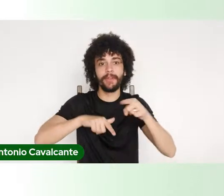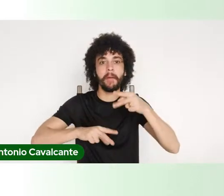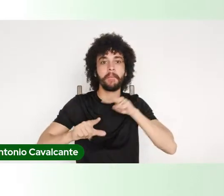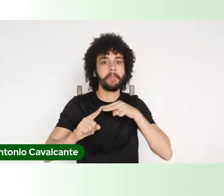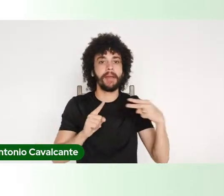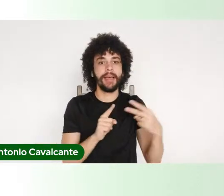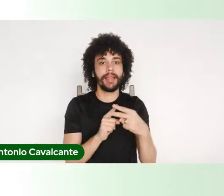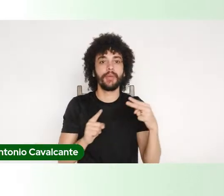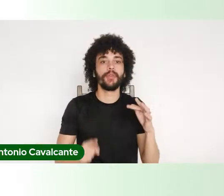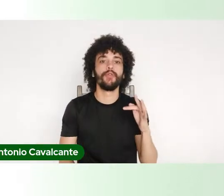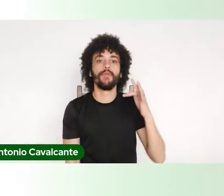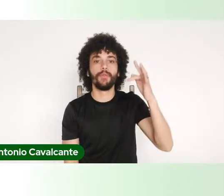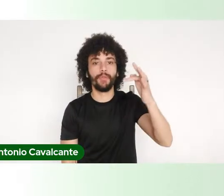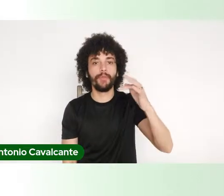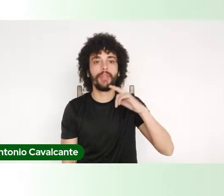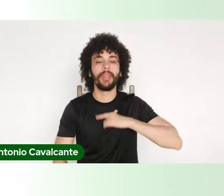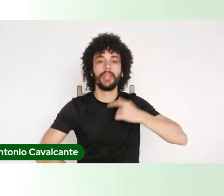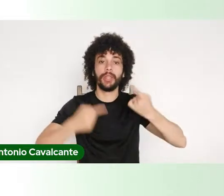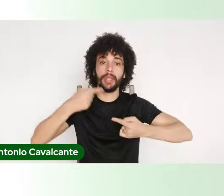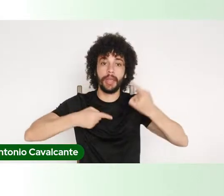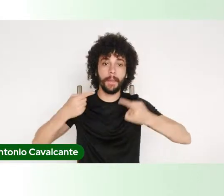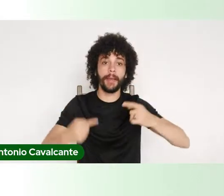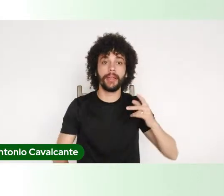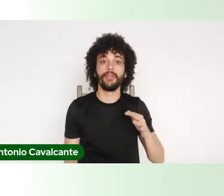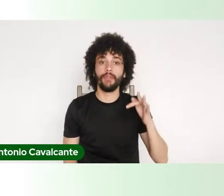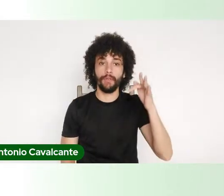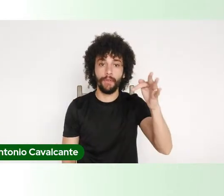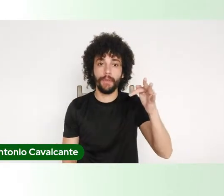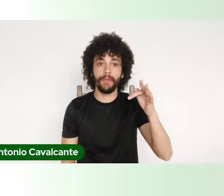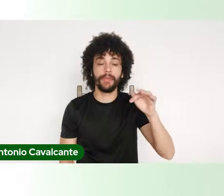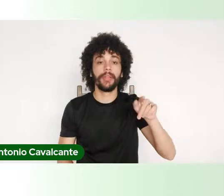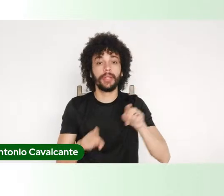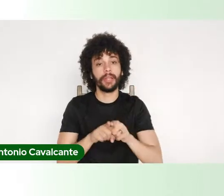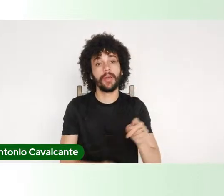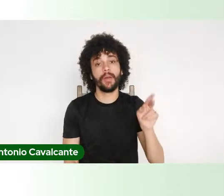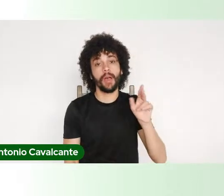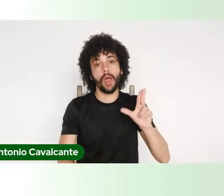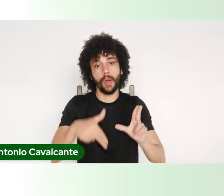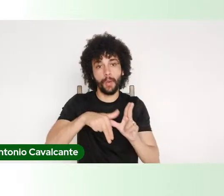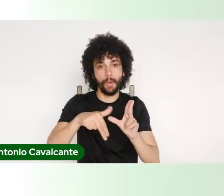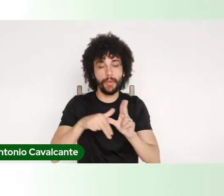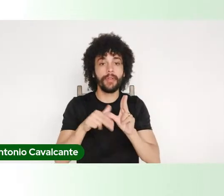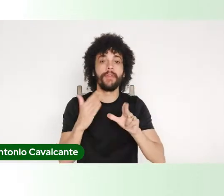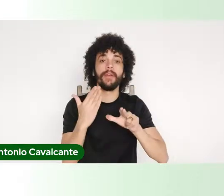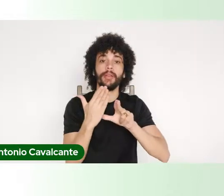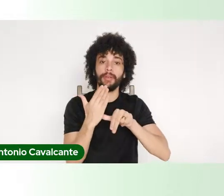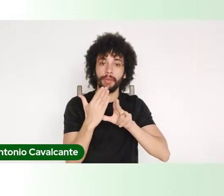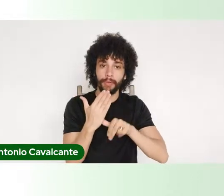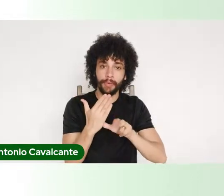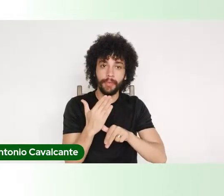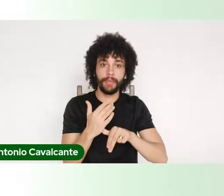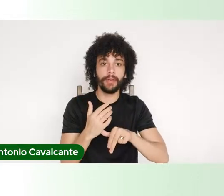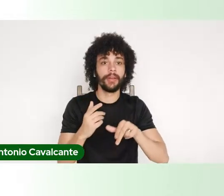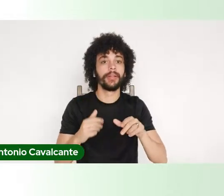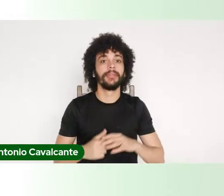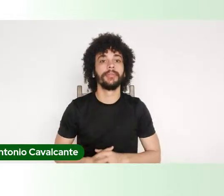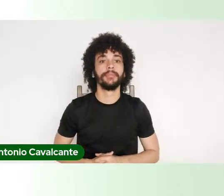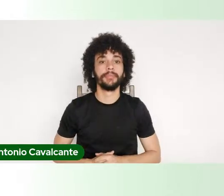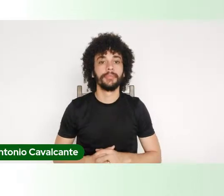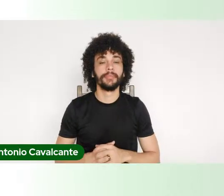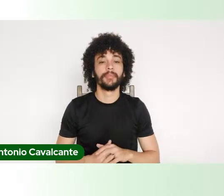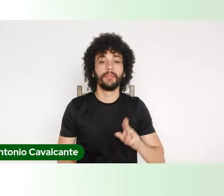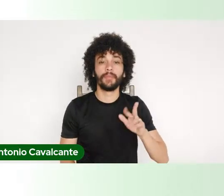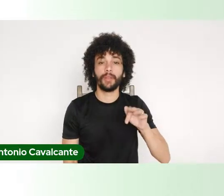de futuro, de debates de futuro, e a Unifespa, a UFPA, a UFAM,